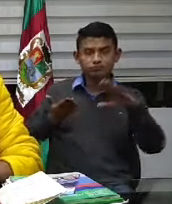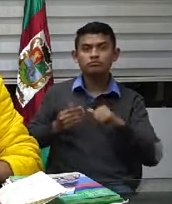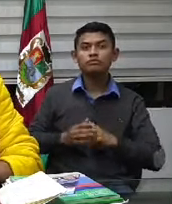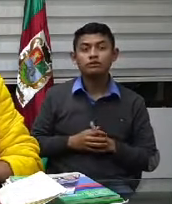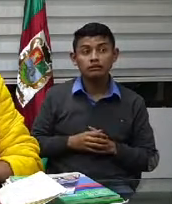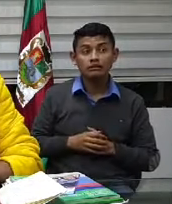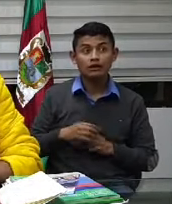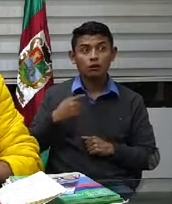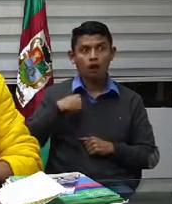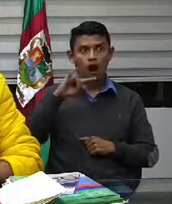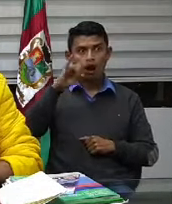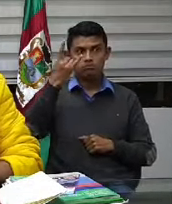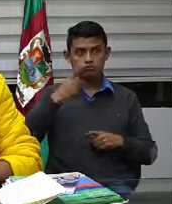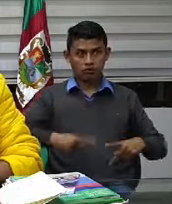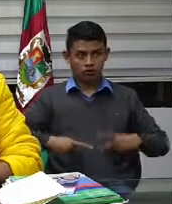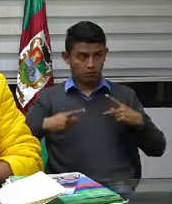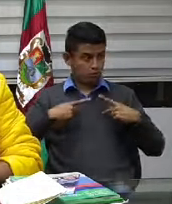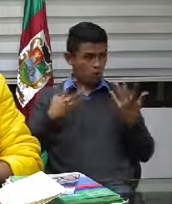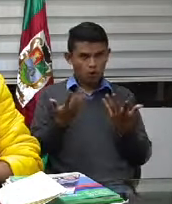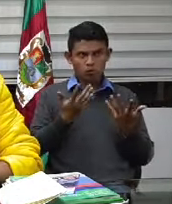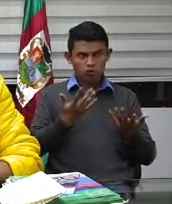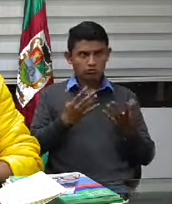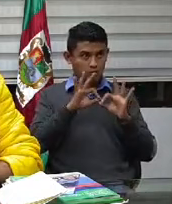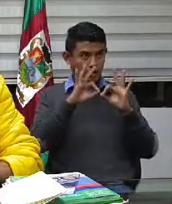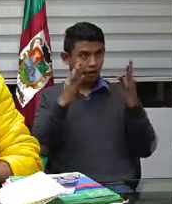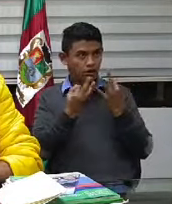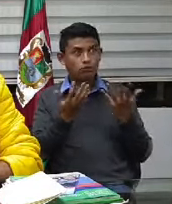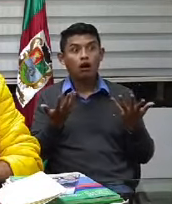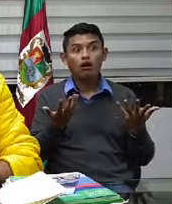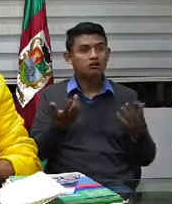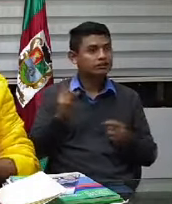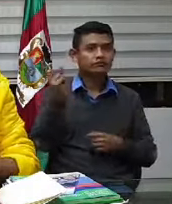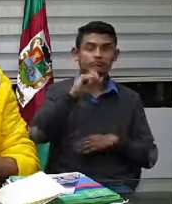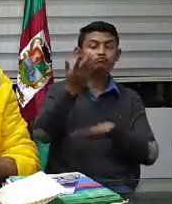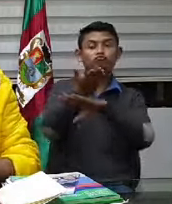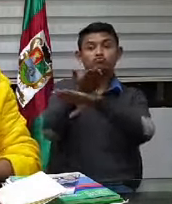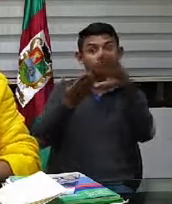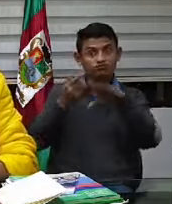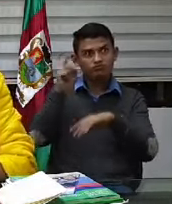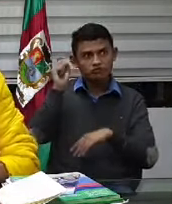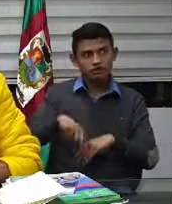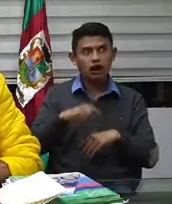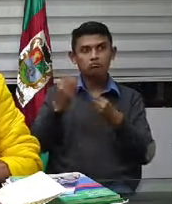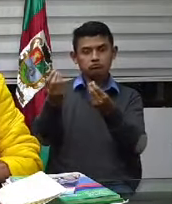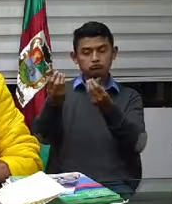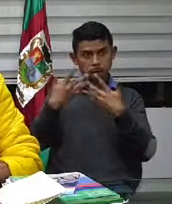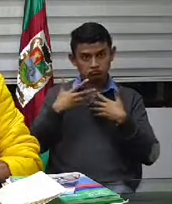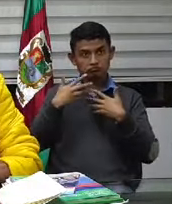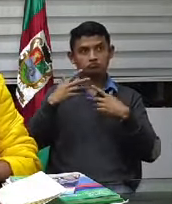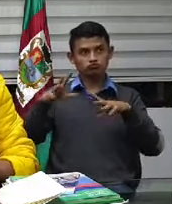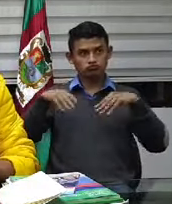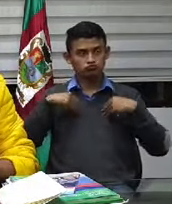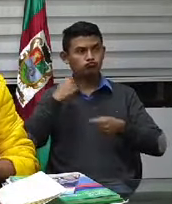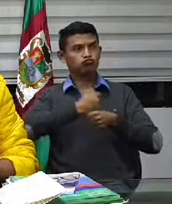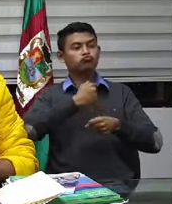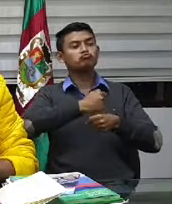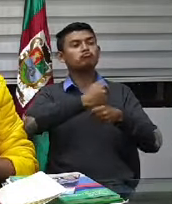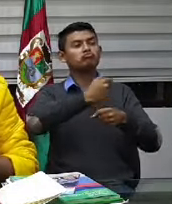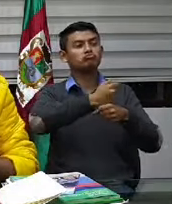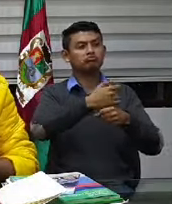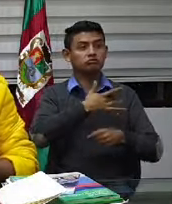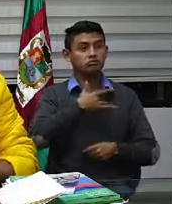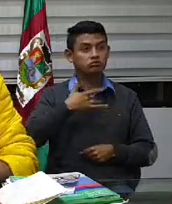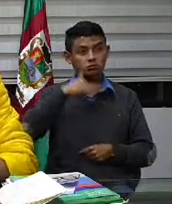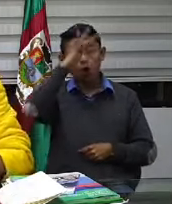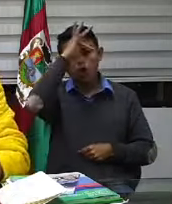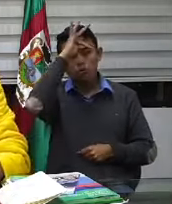para poder llevar a cabo ese trabajo ¿cierto? dentro de ese artículo 538 de este decreto